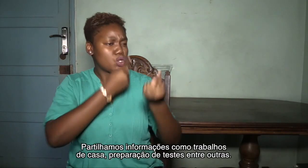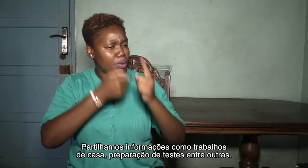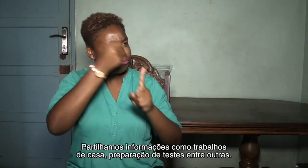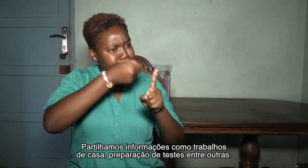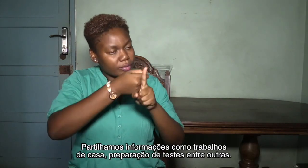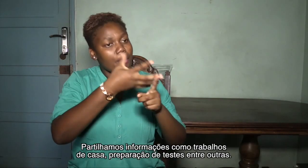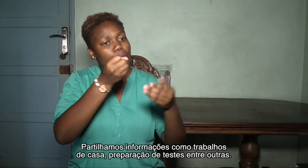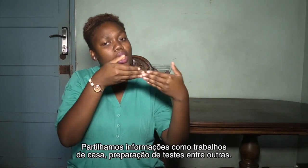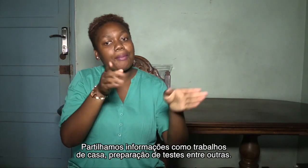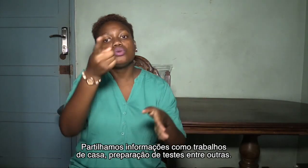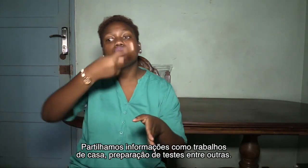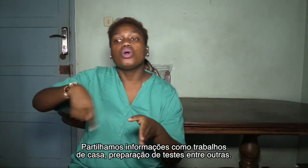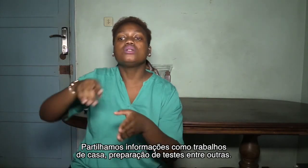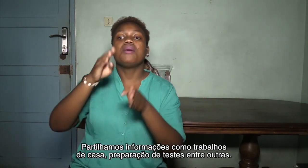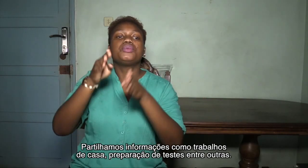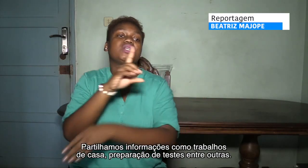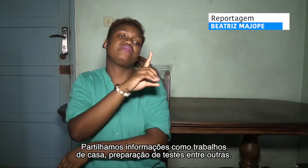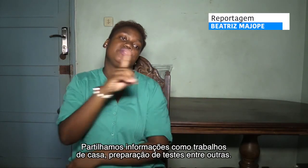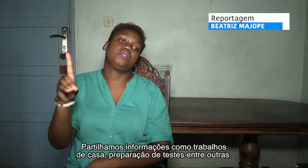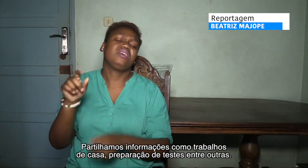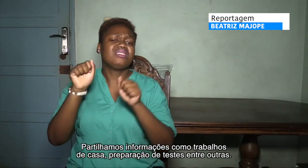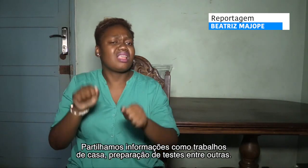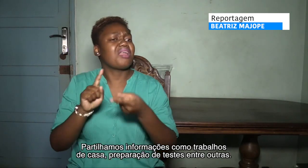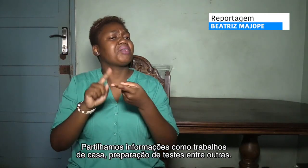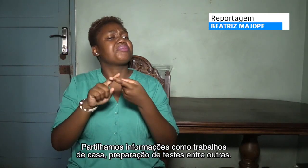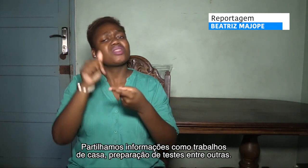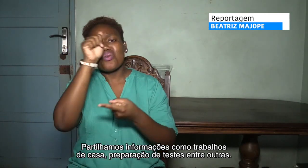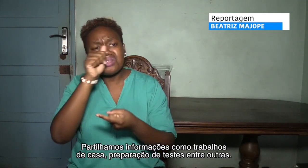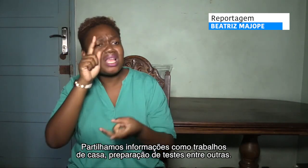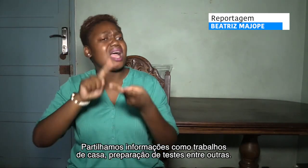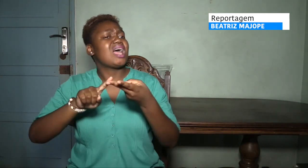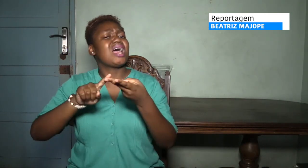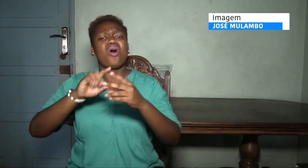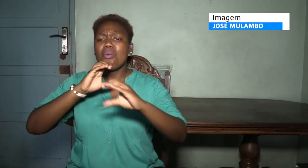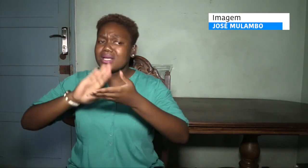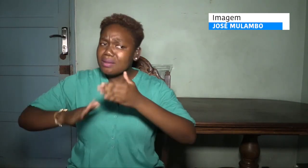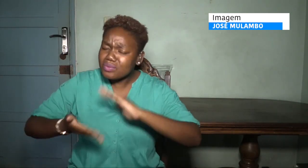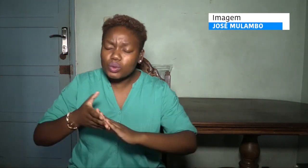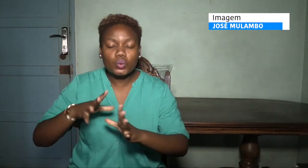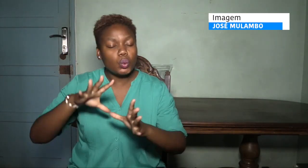Partilhamos informações, como trabalho de casa, preparação de testes, entre outros.